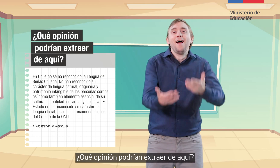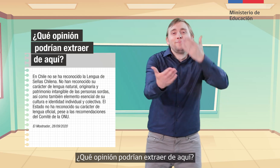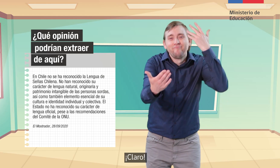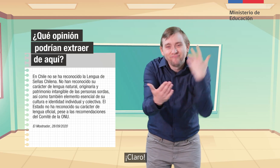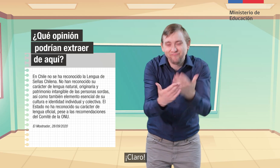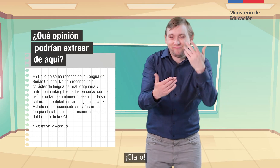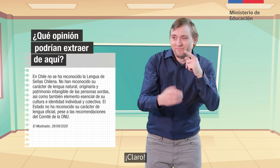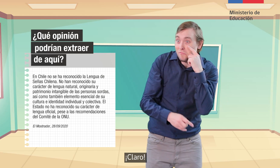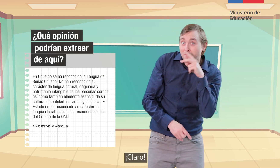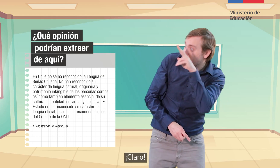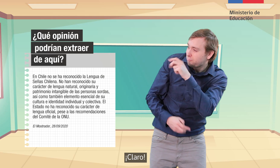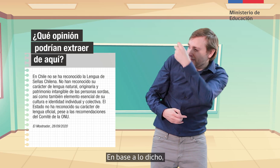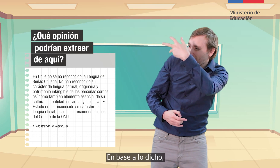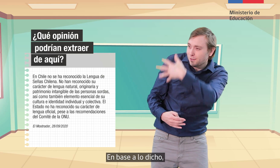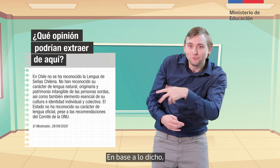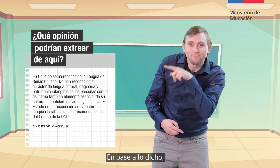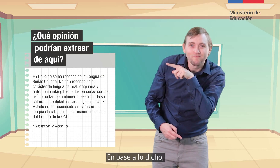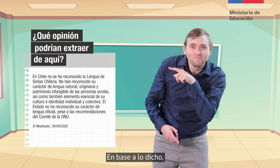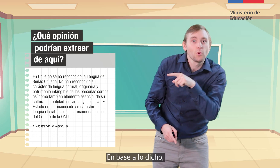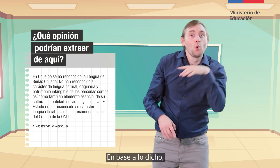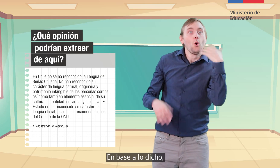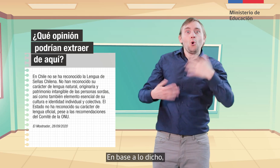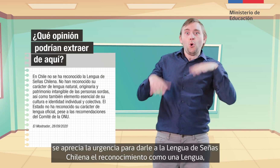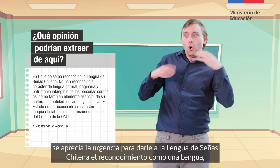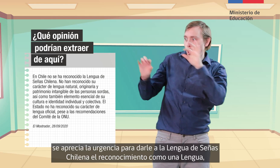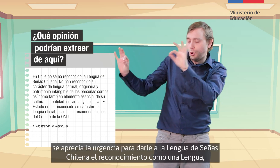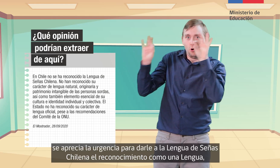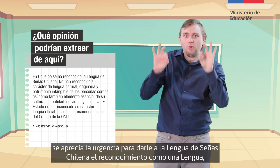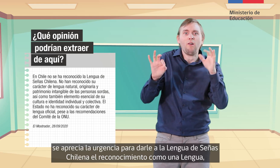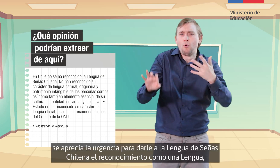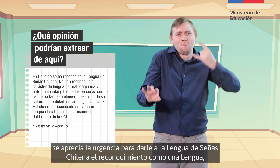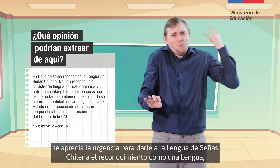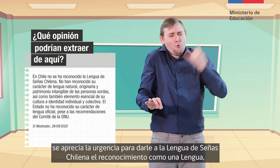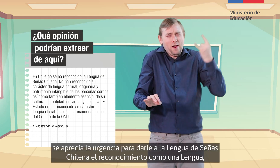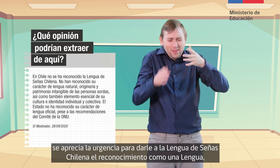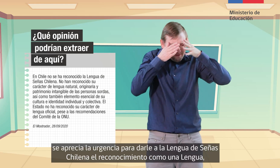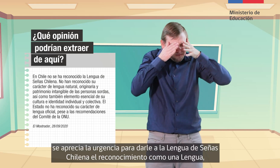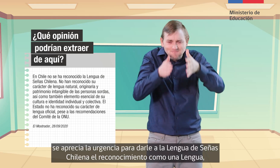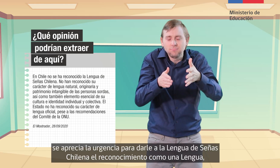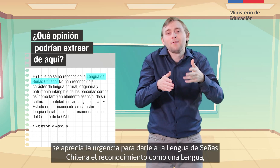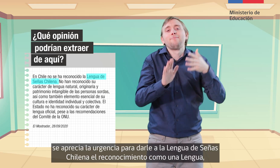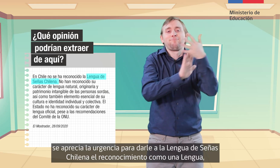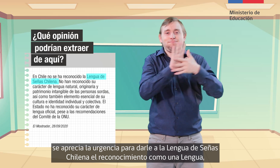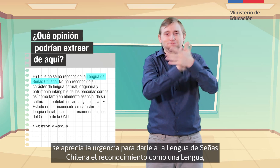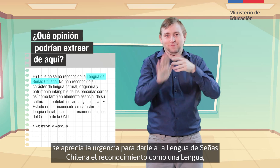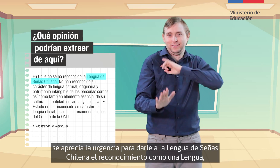¡Claro! En base a lo dicho, se aprecia la urgencia para darle a la lengua de señas chilena